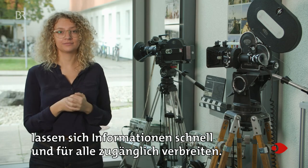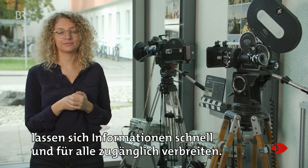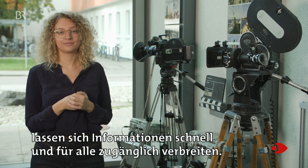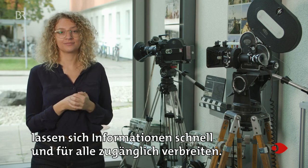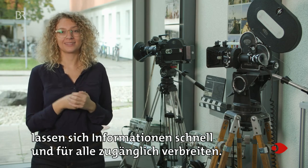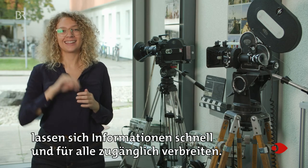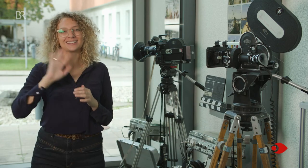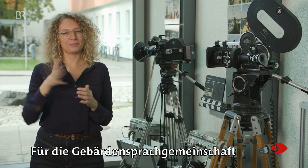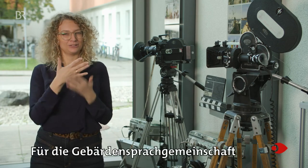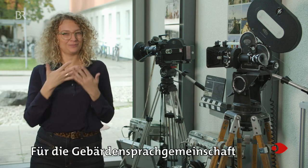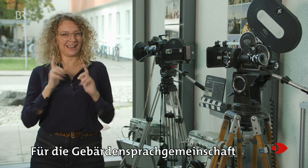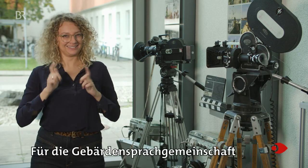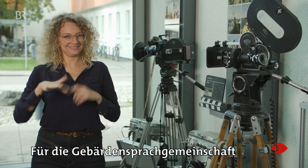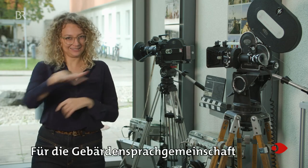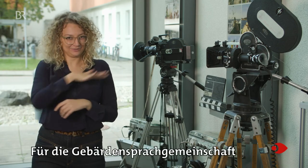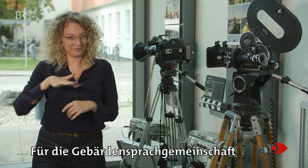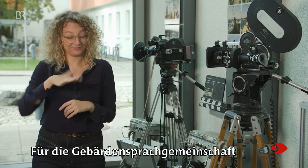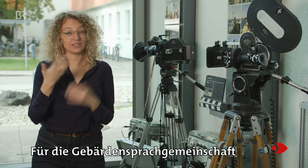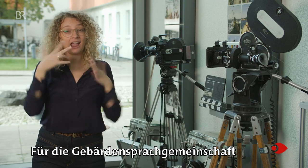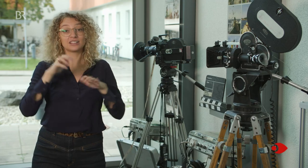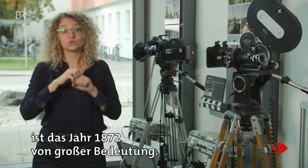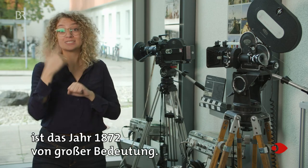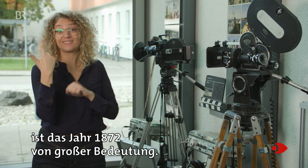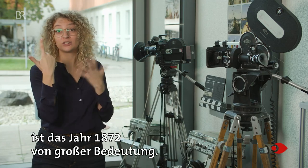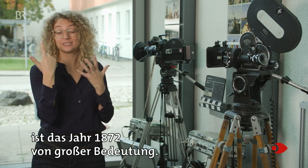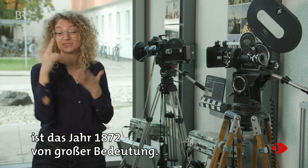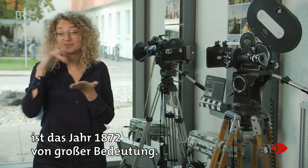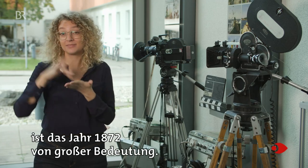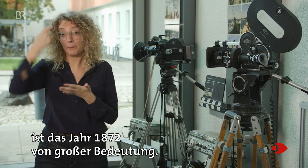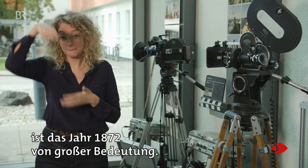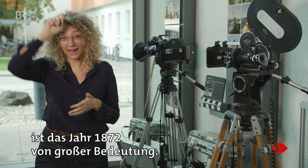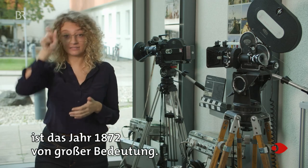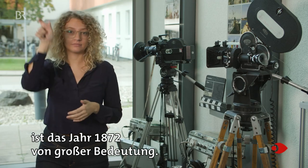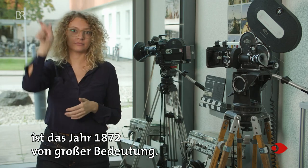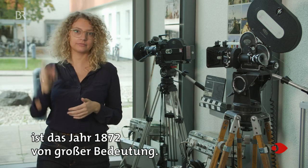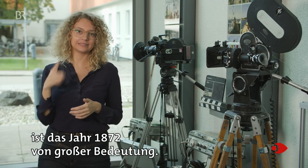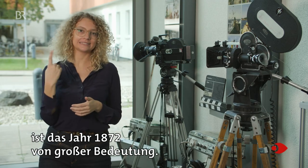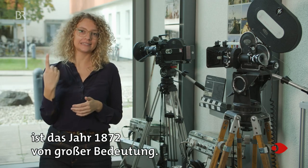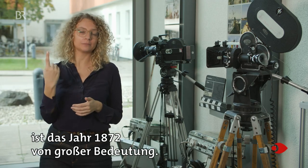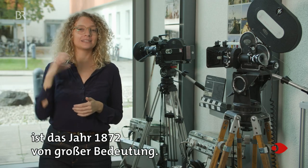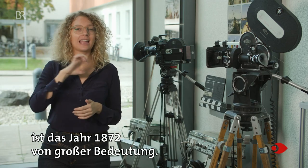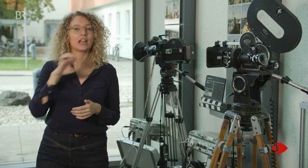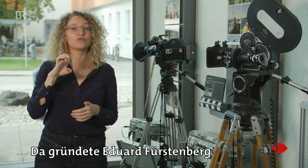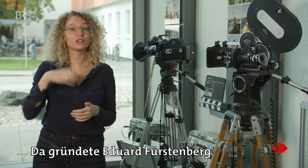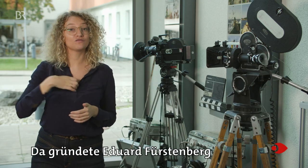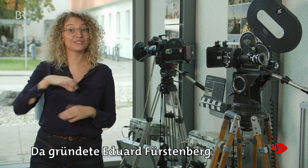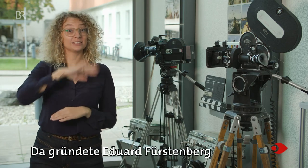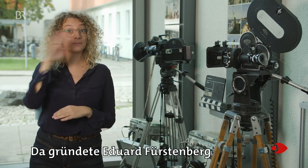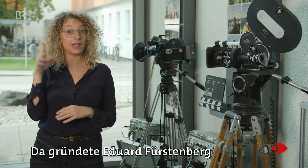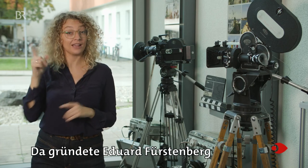verbreiten. Für die Gebärdensprachgemeinschaft ist das Jahr 1872 von großer Bedeutung. Da gründete Eduard